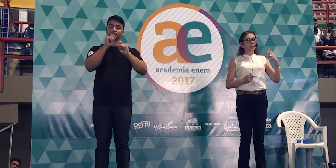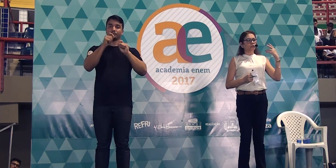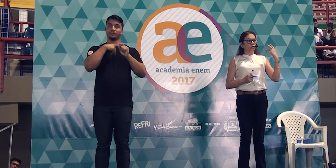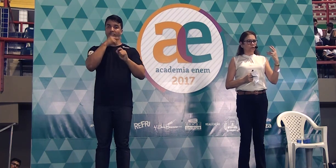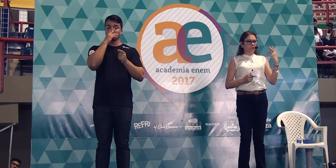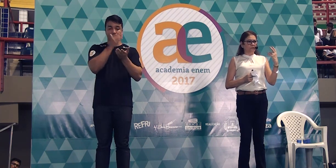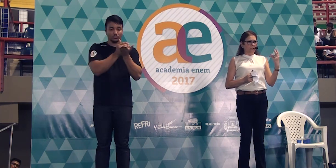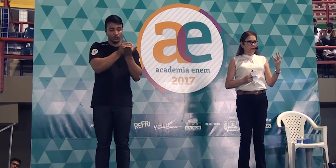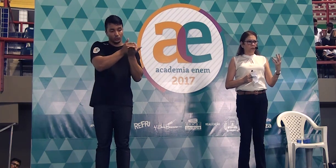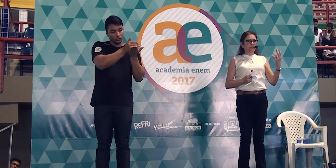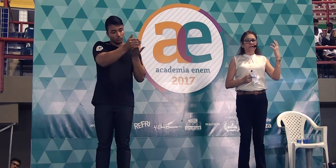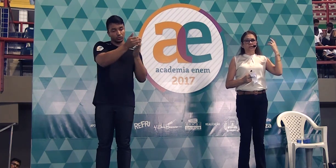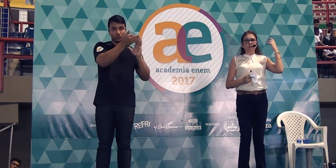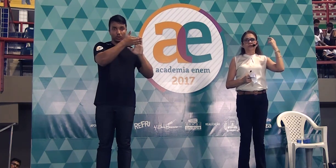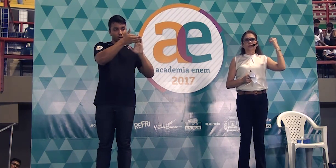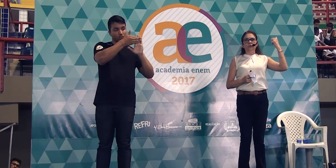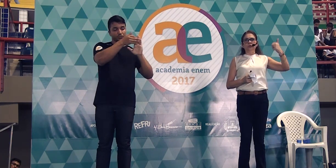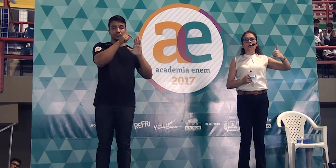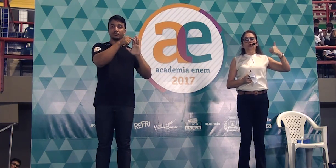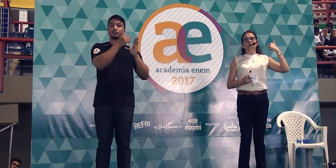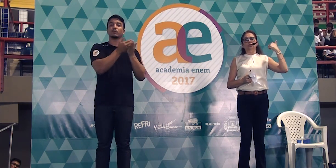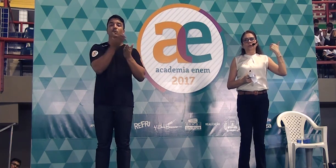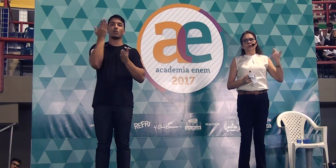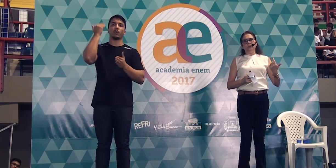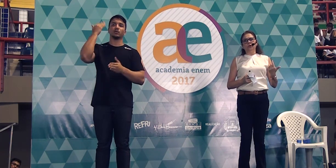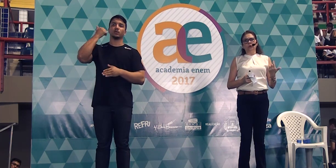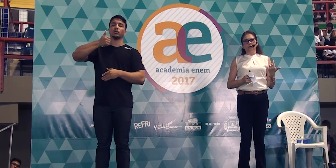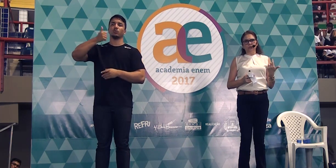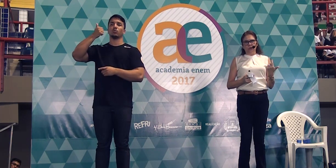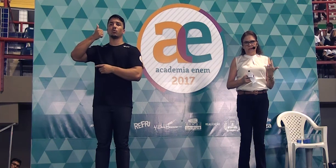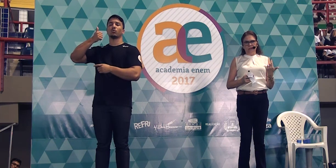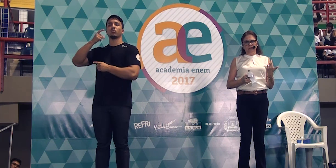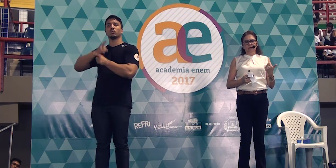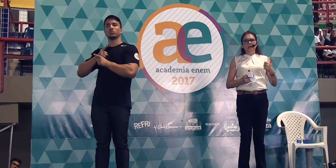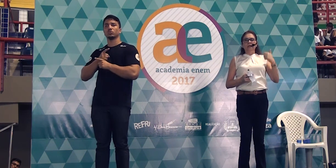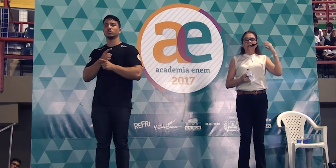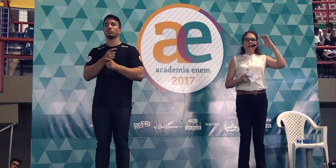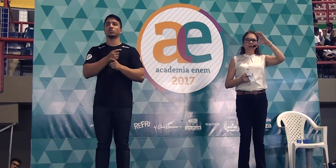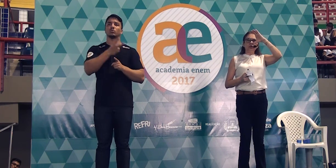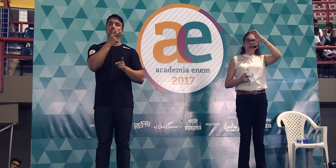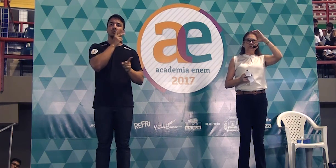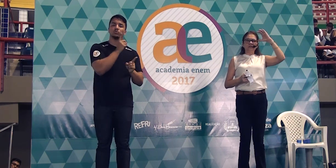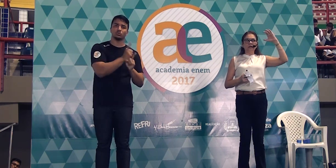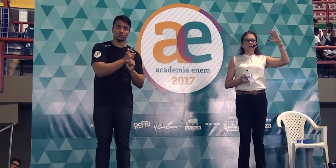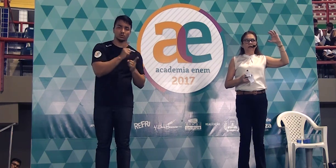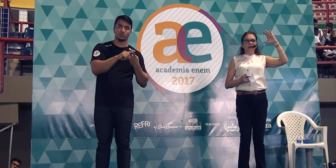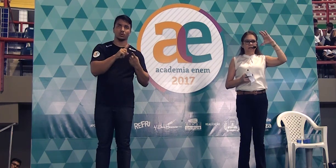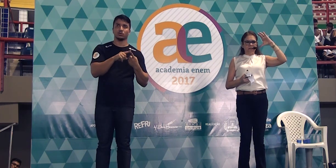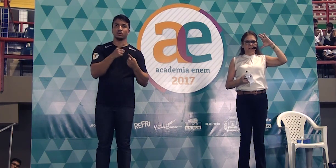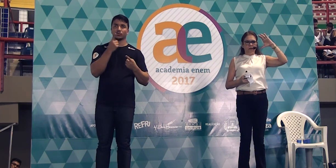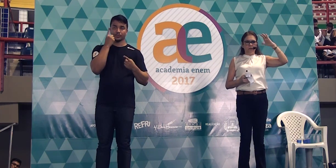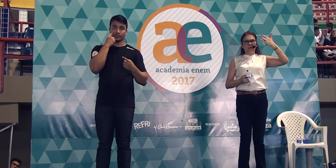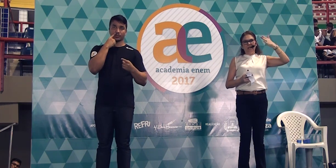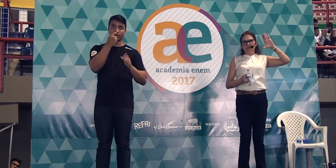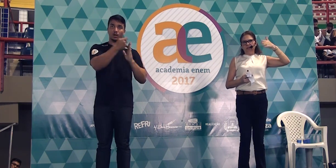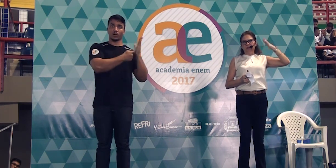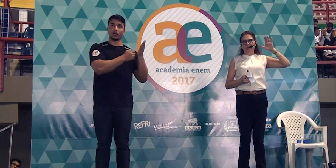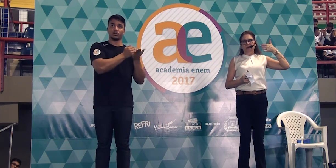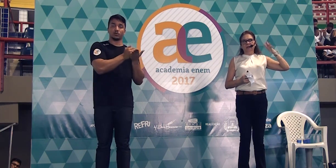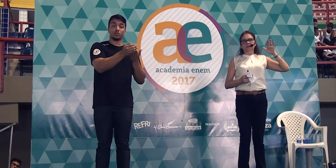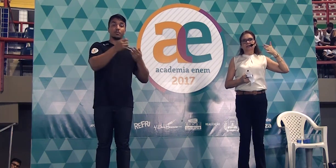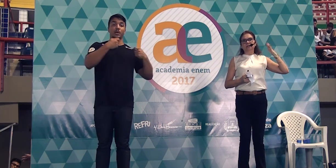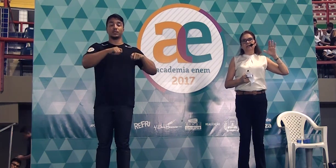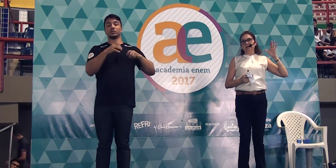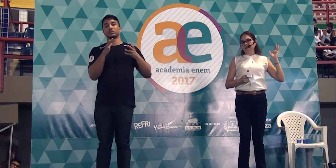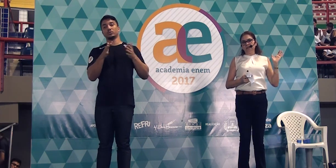na introdução, isso a gente viu no encontro um e no encontro dois. Na introdução da redação, que deve